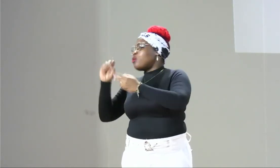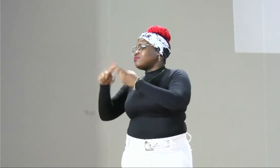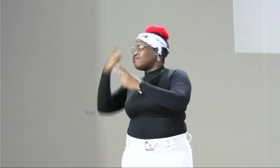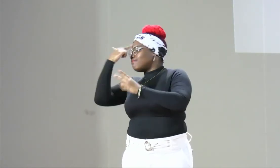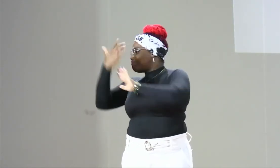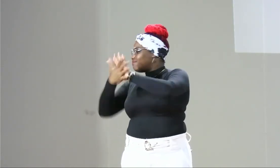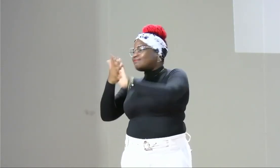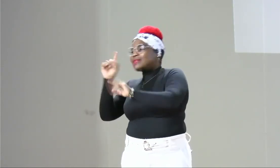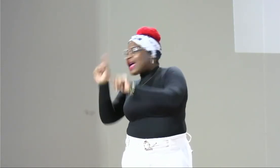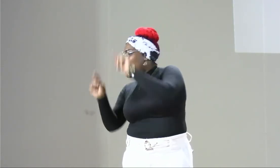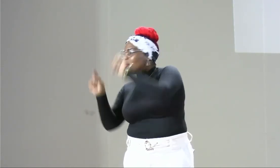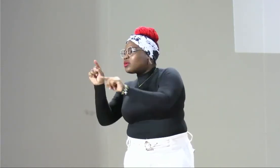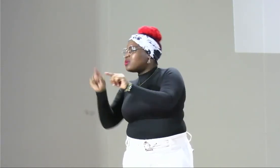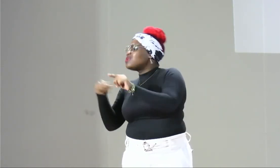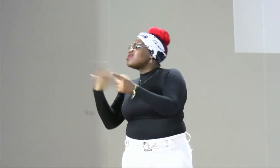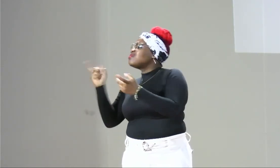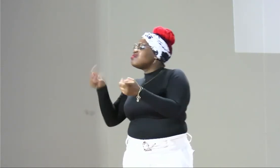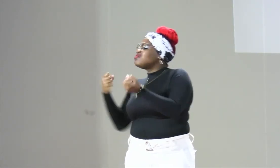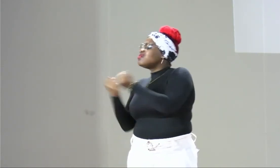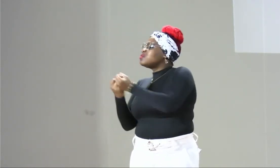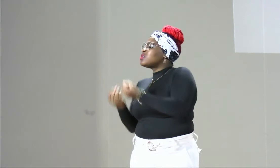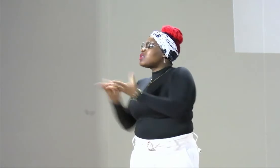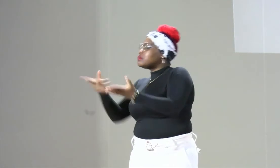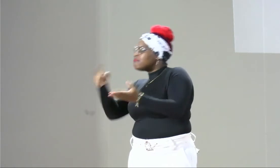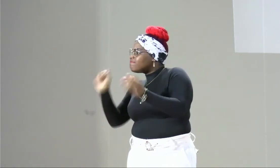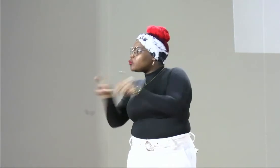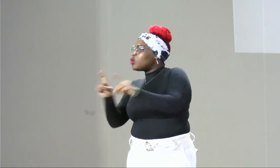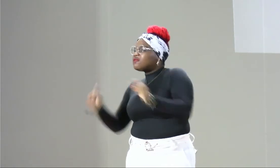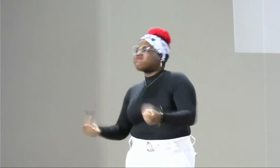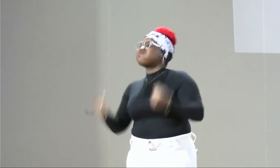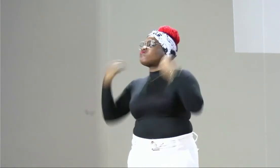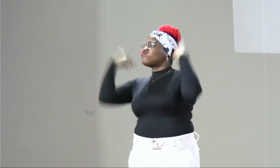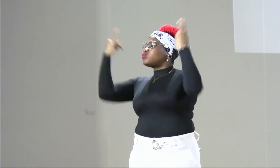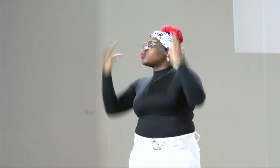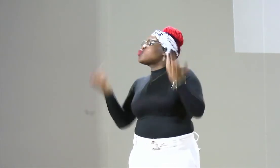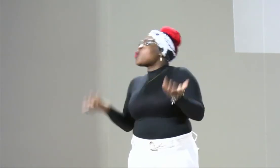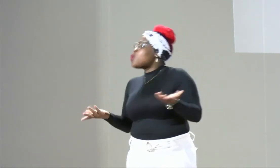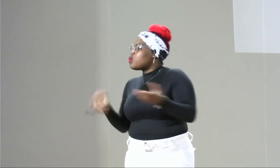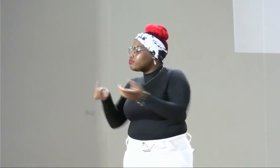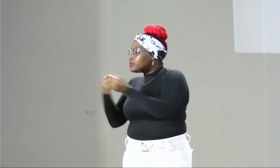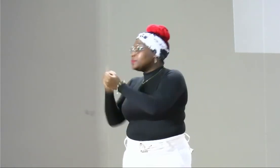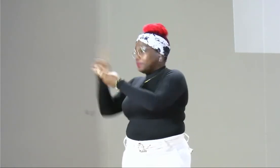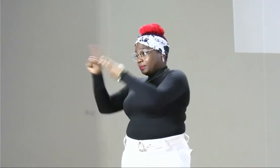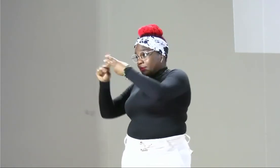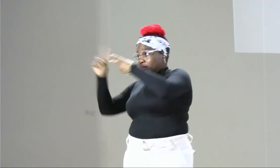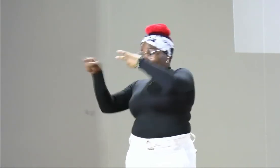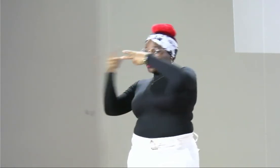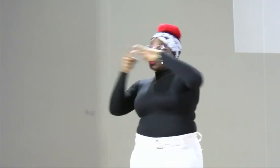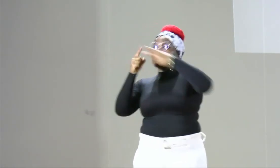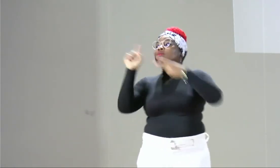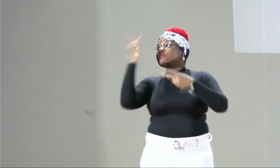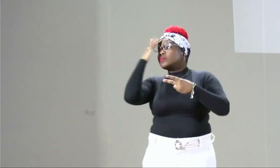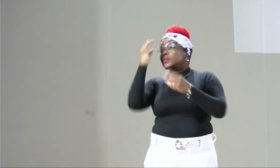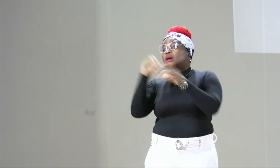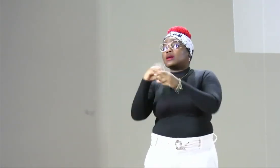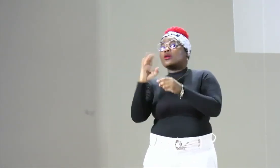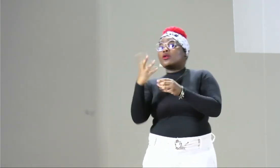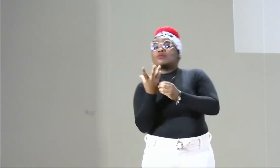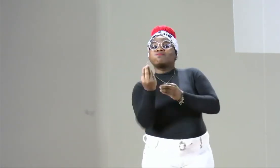también hay mujeres allí, que la violencia está muy oculta, algunas mujeres sordas no saben lengua de señas, hay cómo empoderarlas,